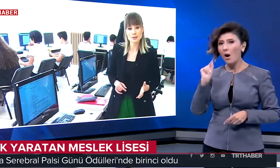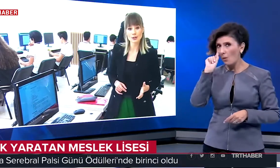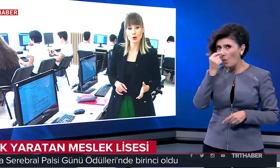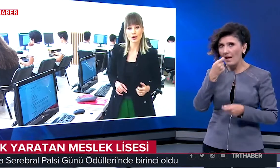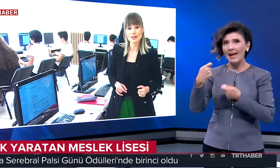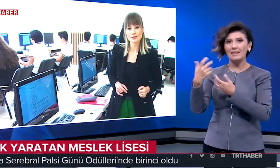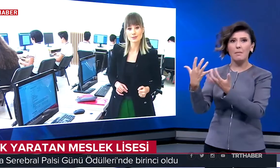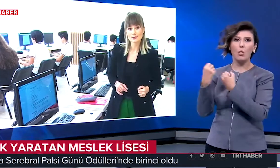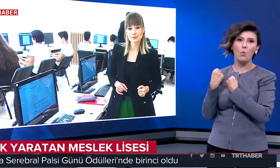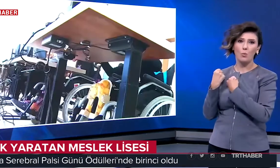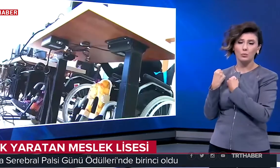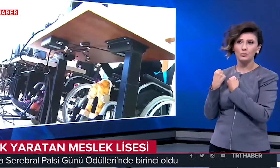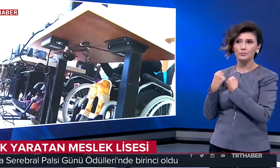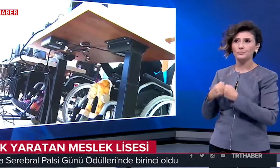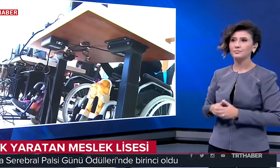bir eğitim alıyorlar.